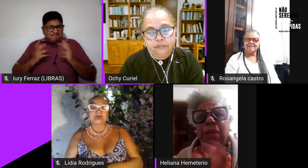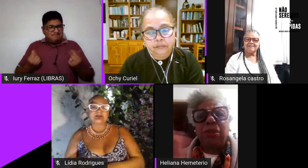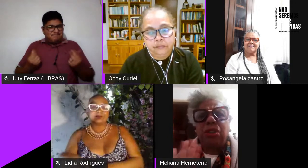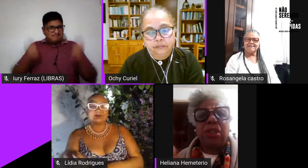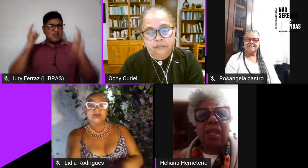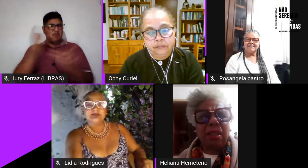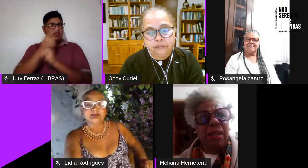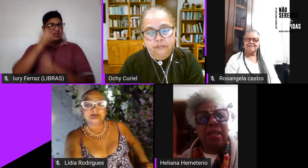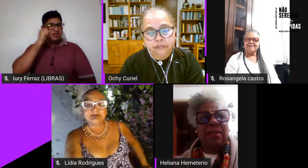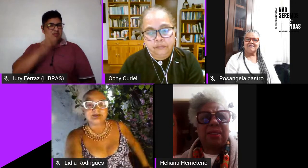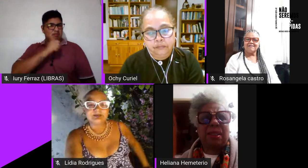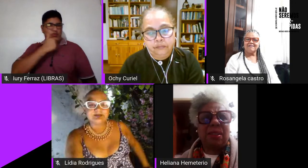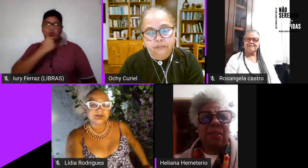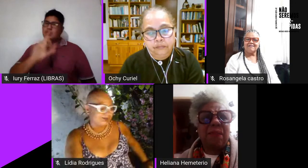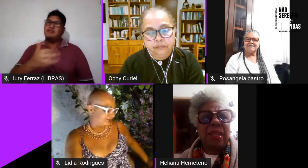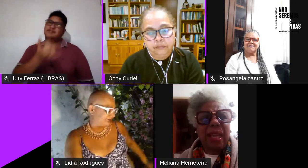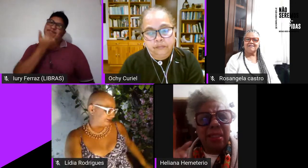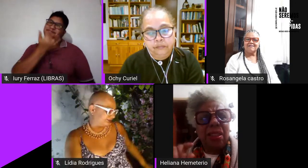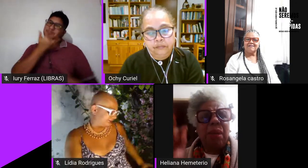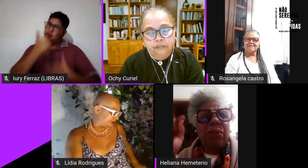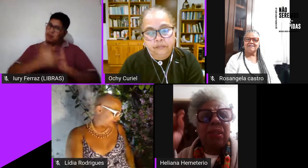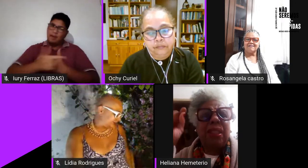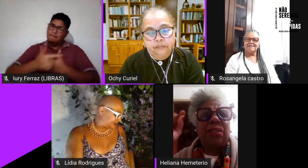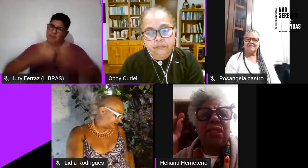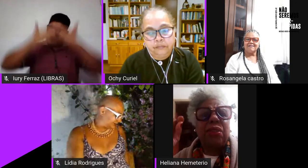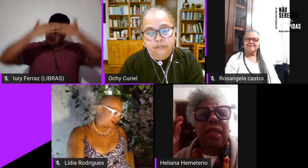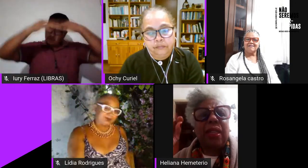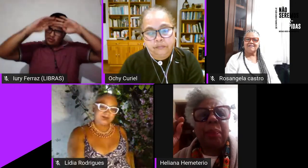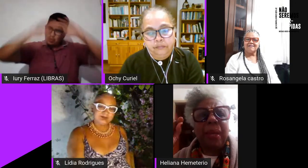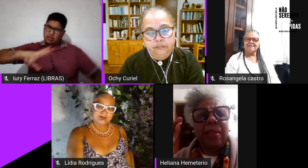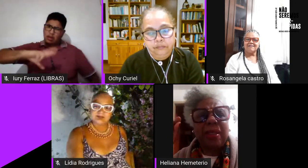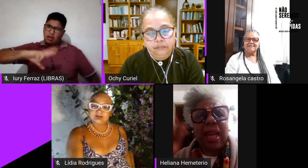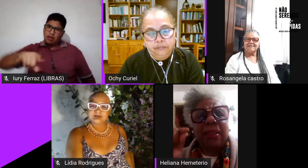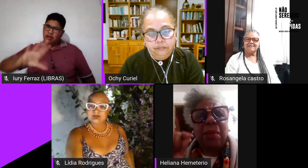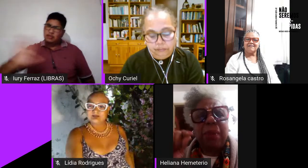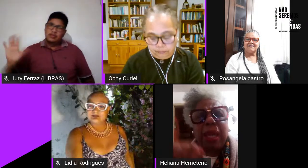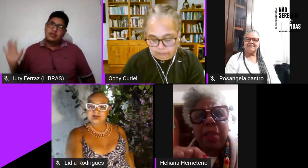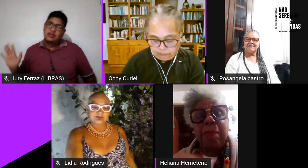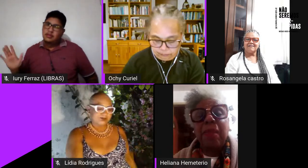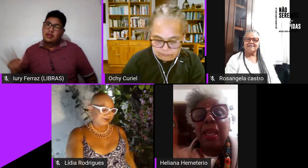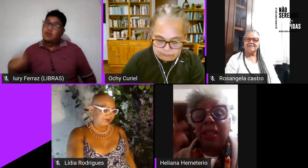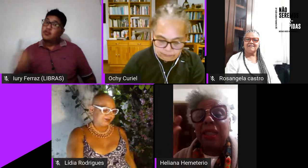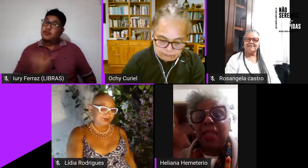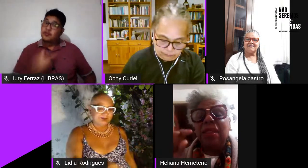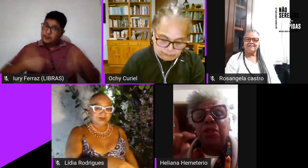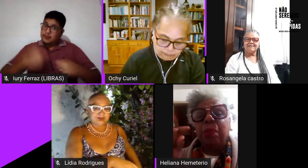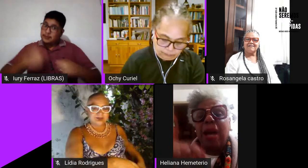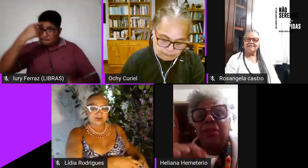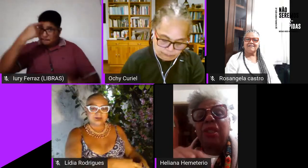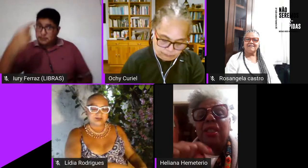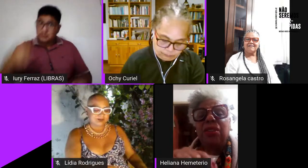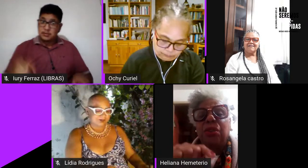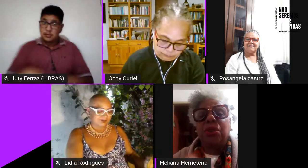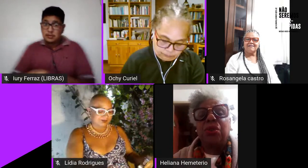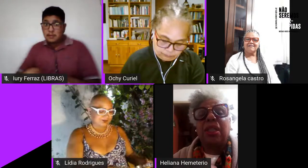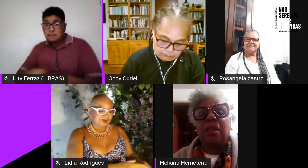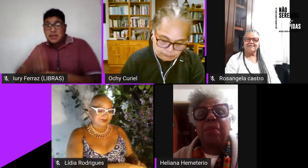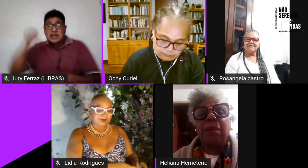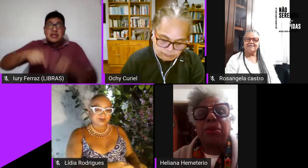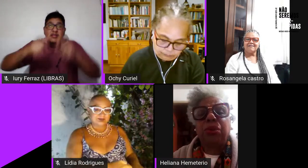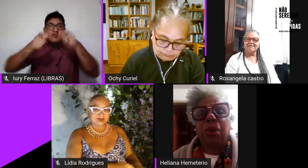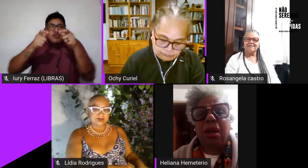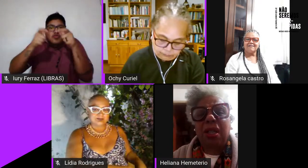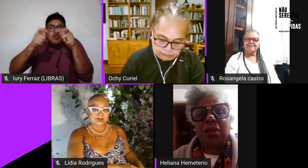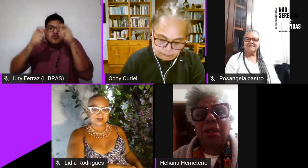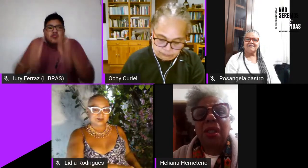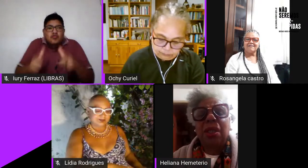o papel de orixá não é esse e aí é uma coisa que a gente tem que pensar também nesse espaço religioso também